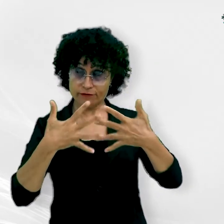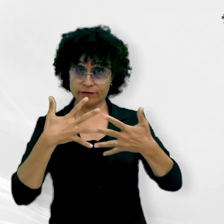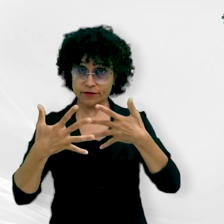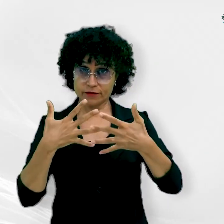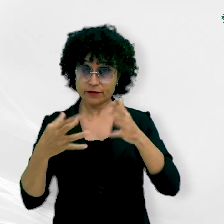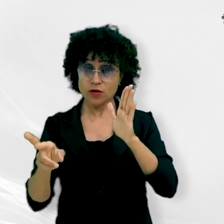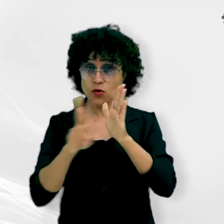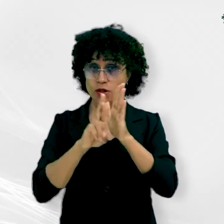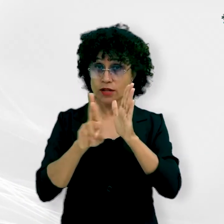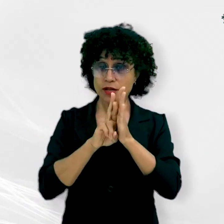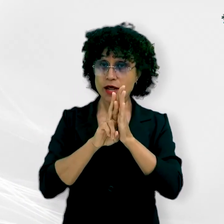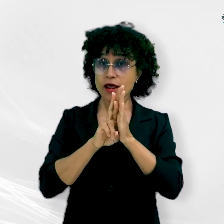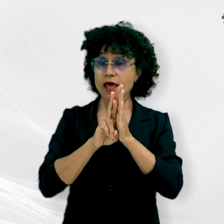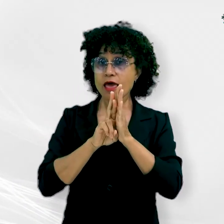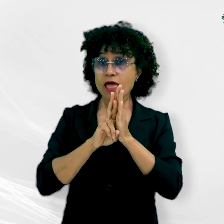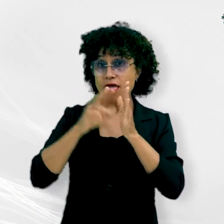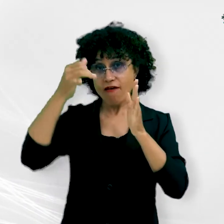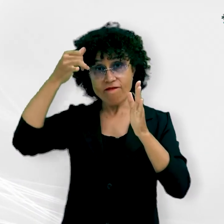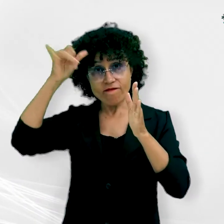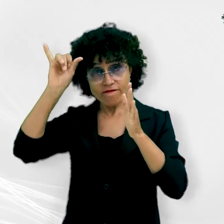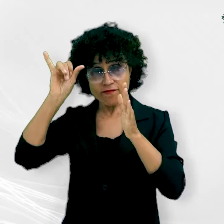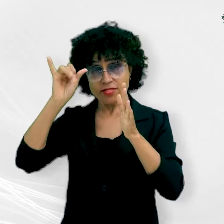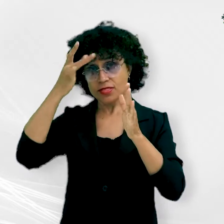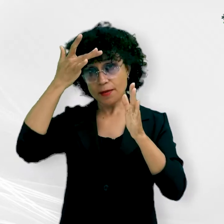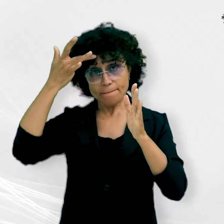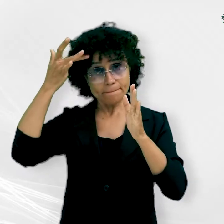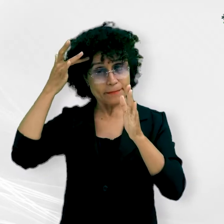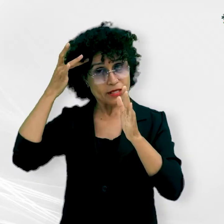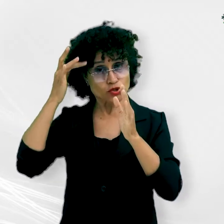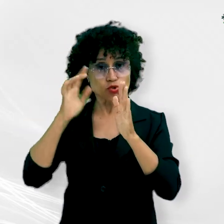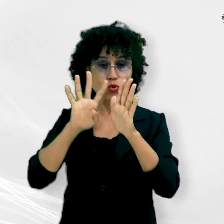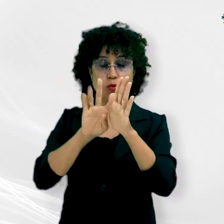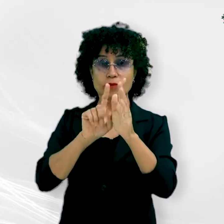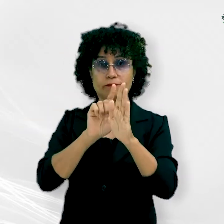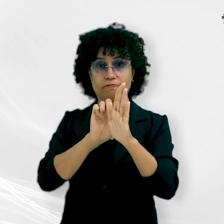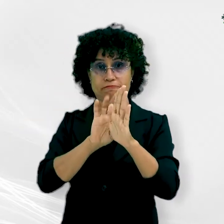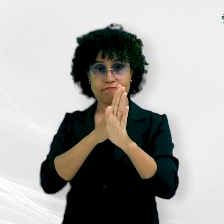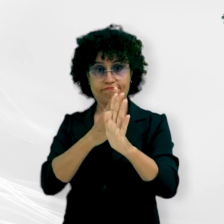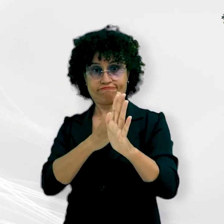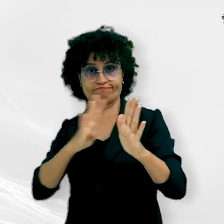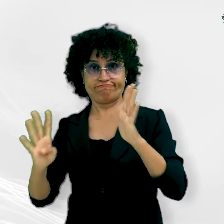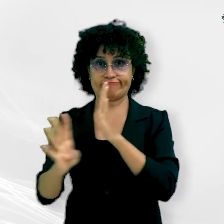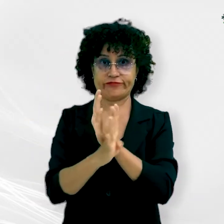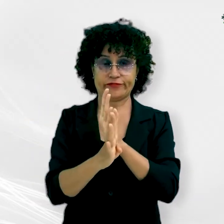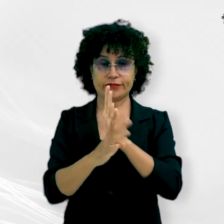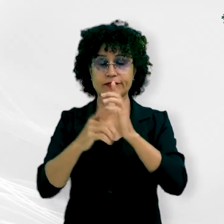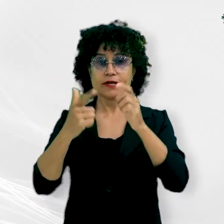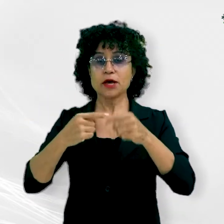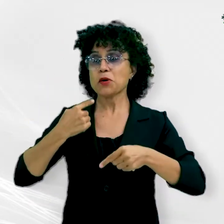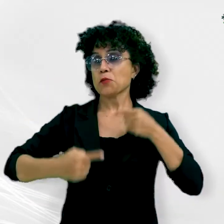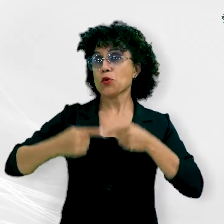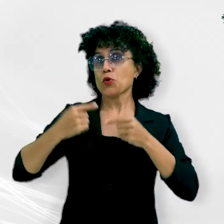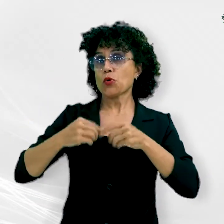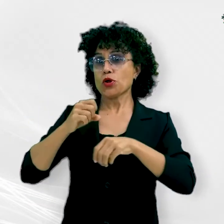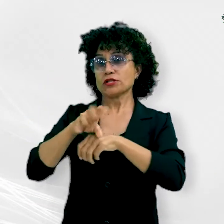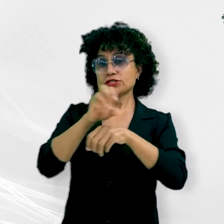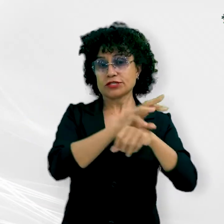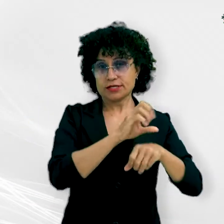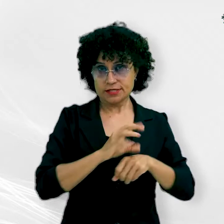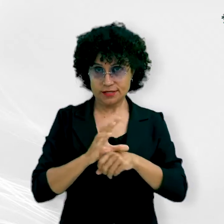regulação e evitaremos o fura-fila, com pessoas passando à frente de outros na ordem de atendimento por indicações políticas e outros